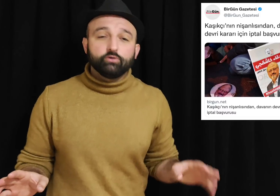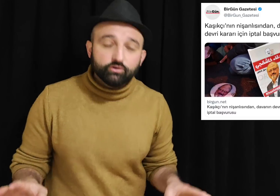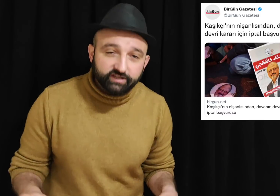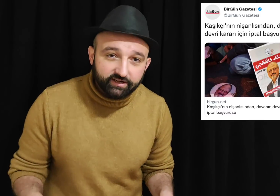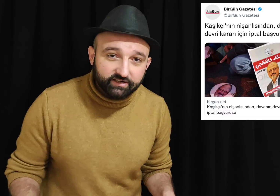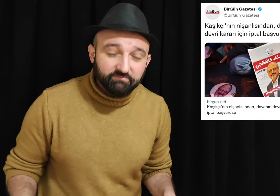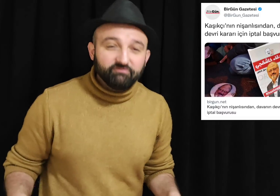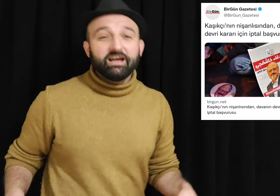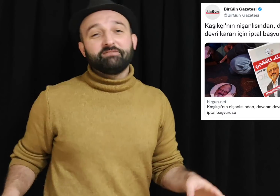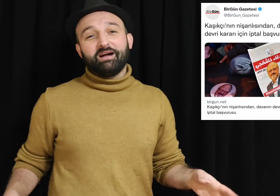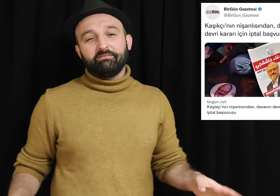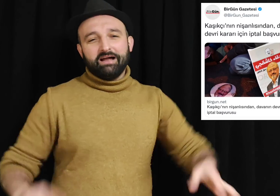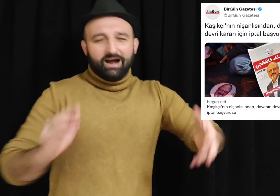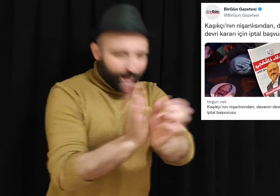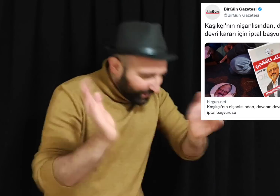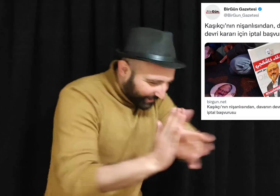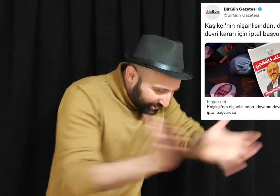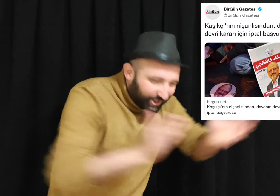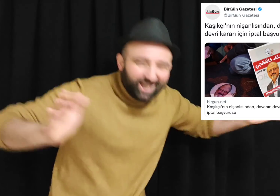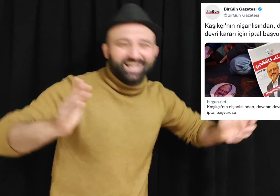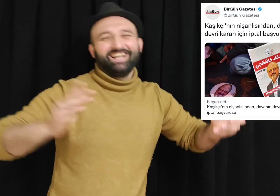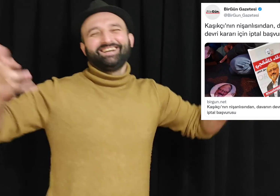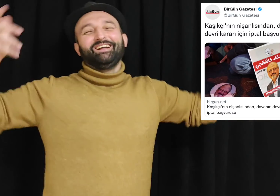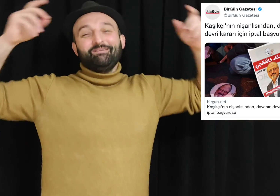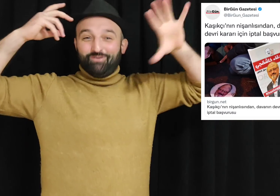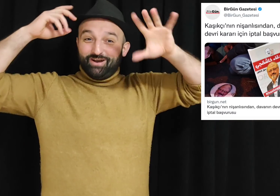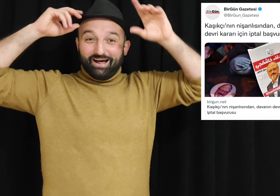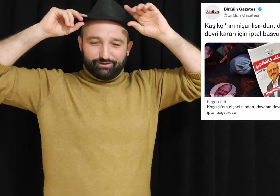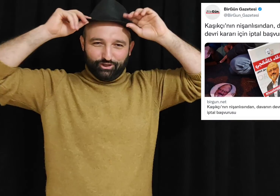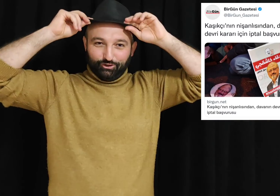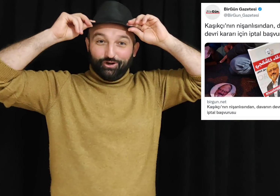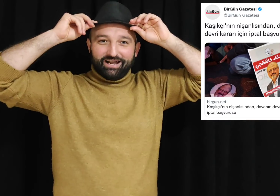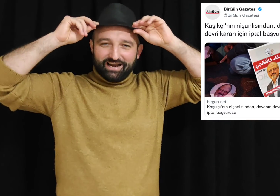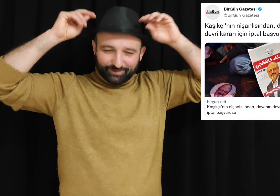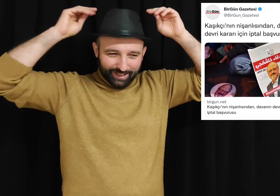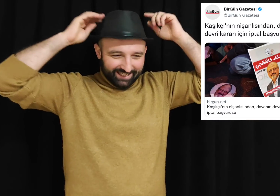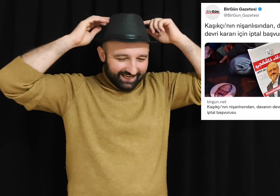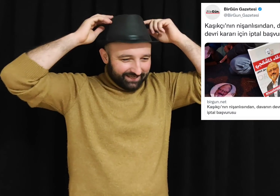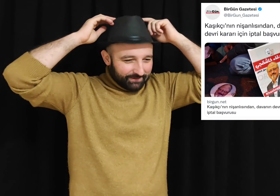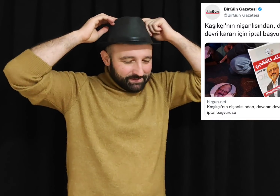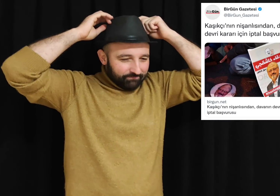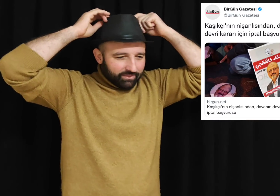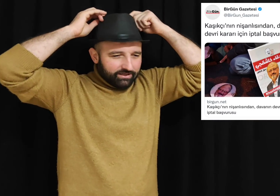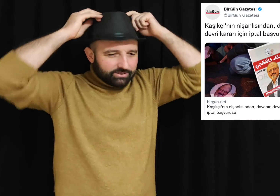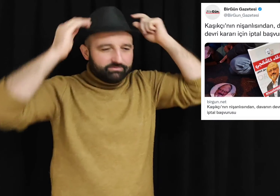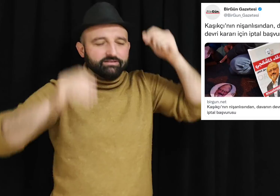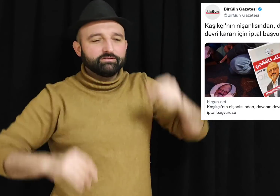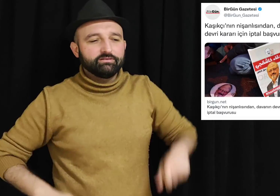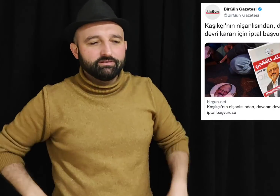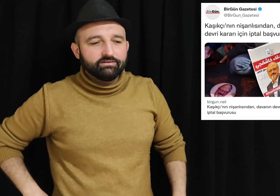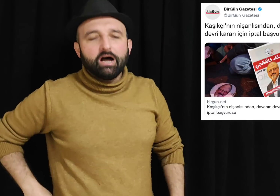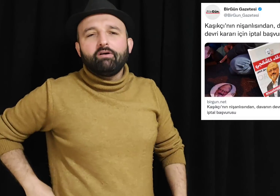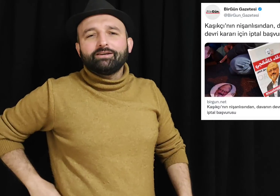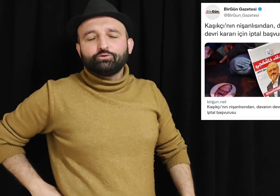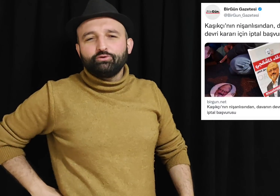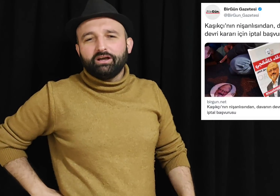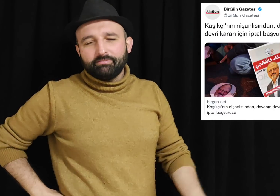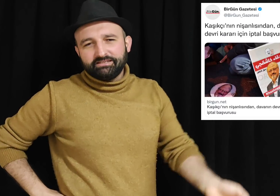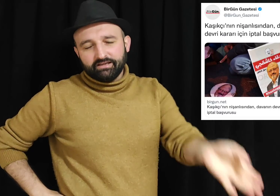Gösteririm, vermem. Alkış. Böyle alkışlıyorlar Erdoğan. Şimdi dava Suudi Arabistan